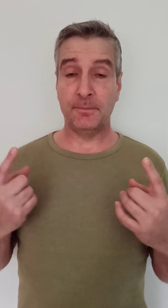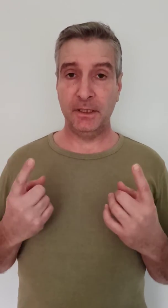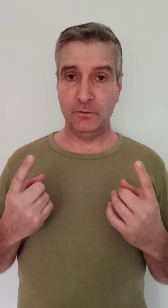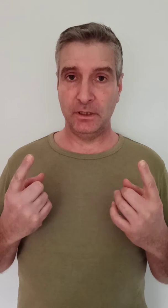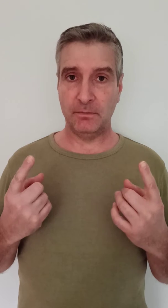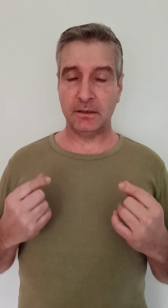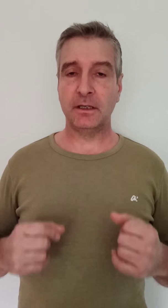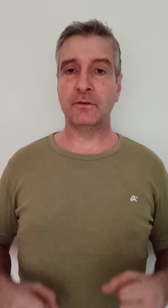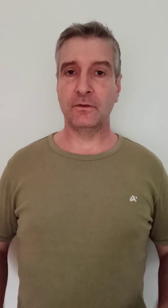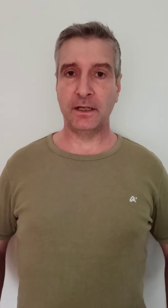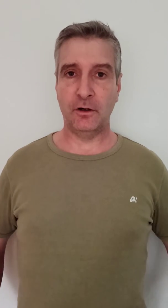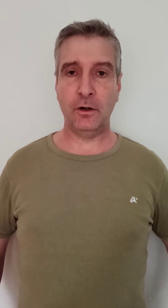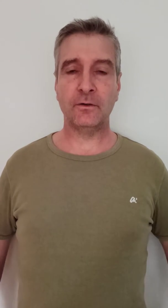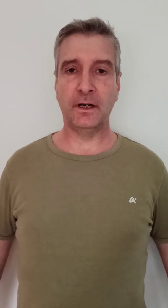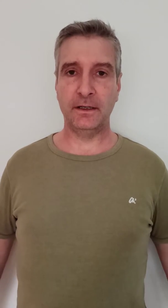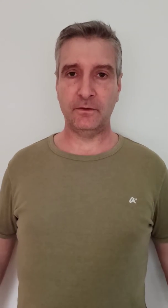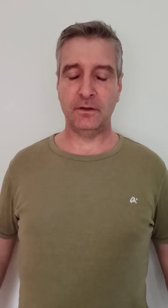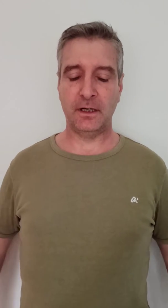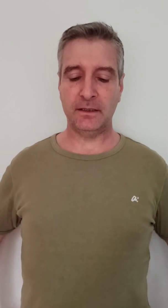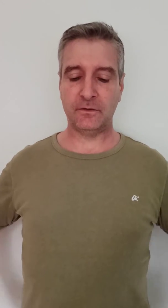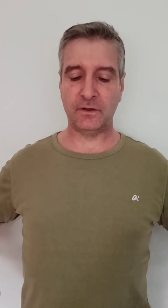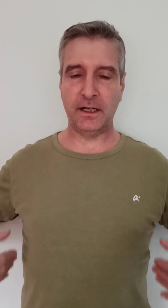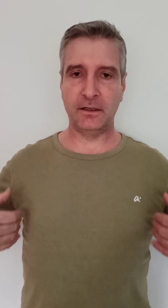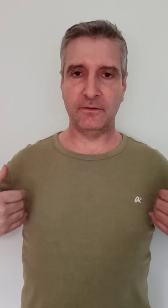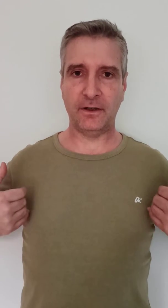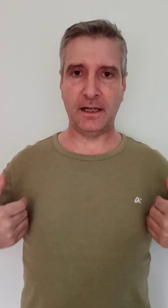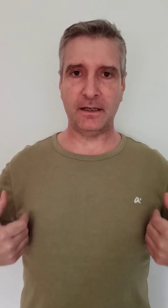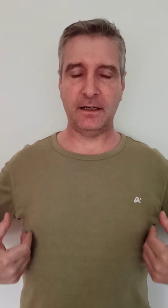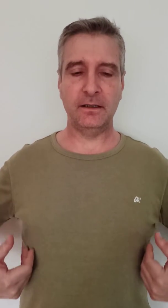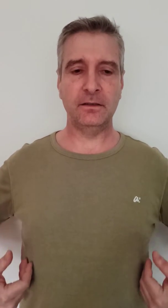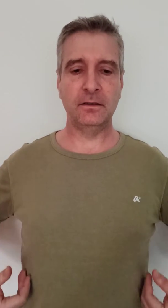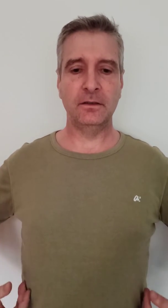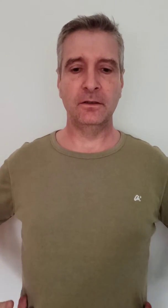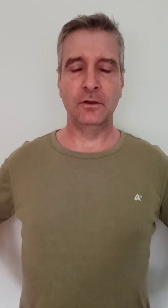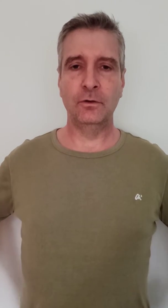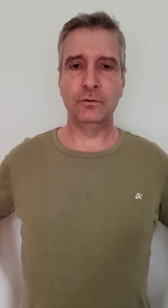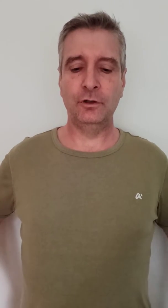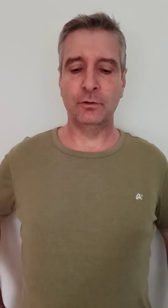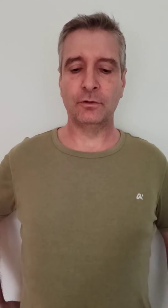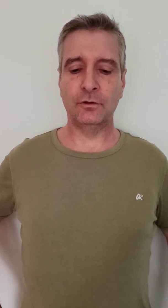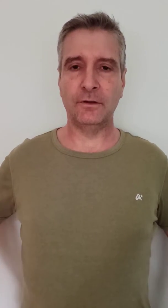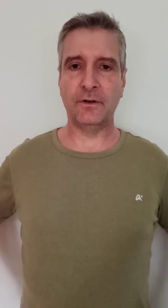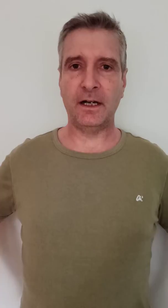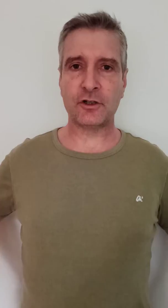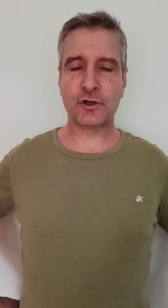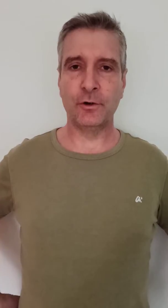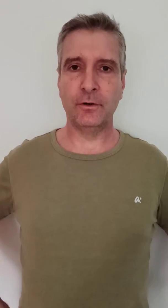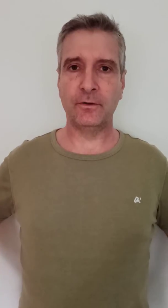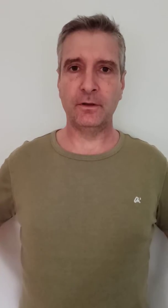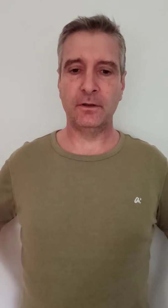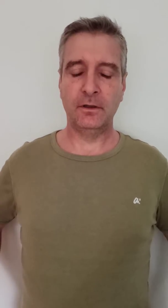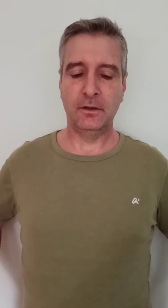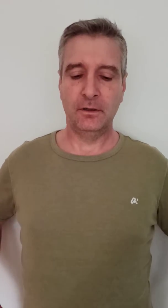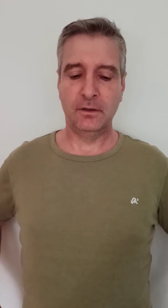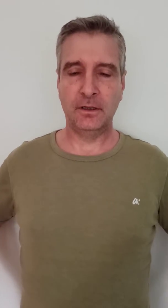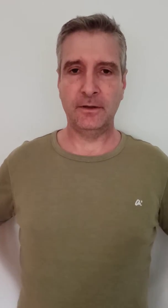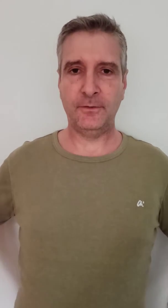Pinguinmann geht zu seiner Hochzeit, hat seinen Frack an. Und hier unten die Frackschöße. Ganz